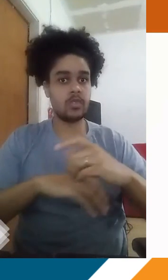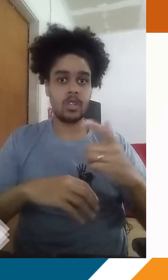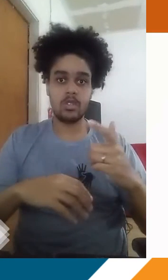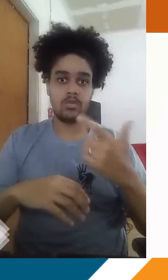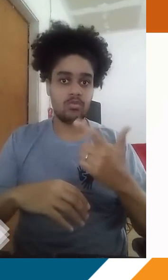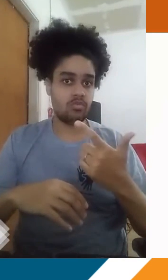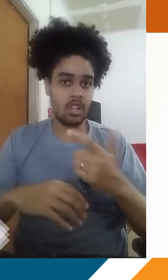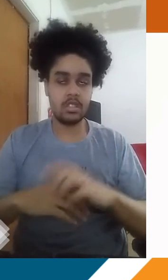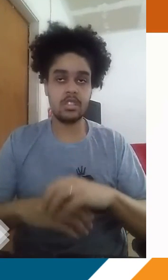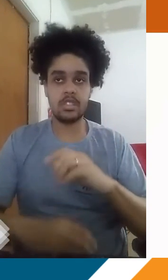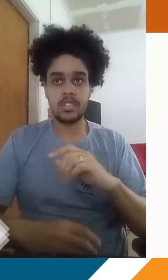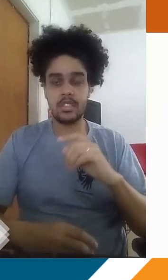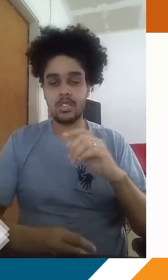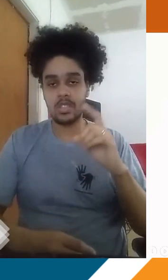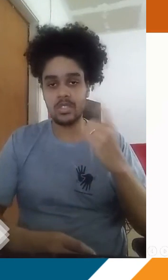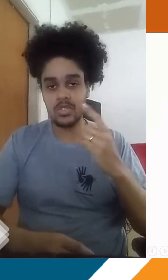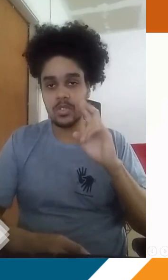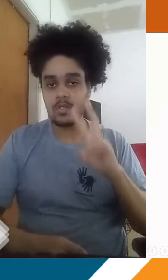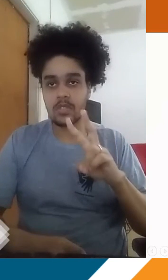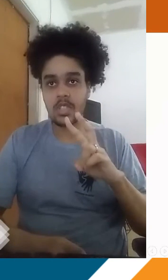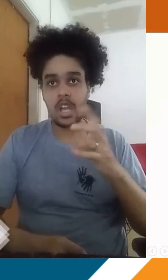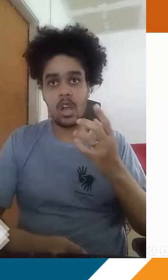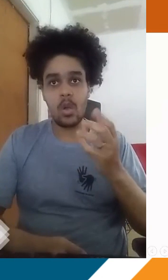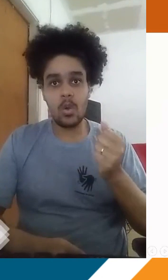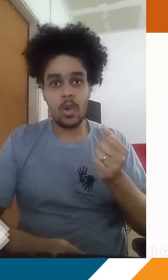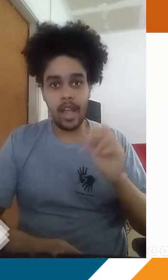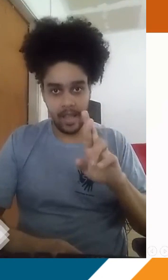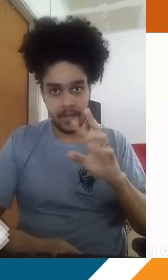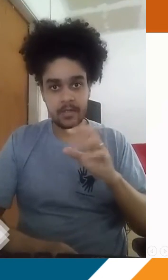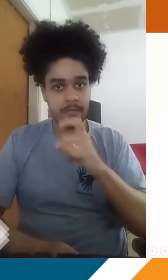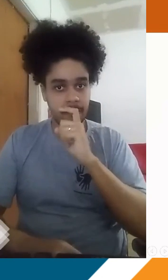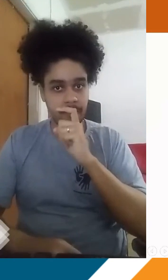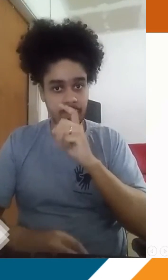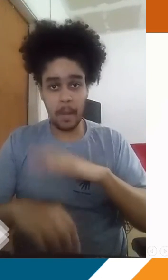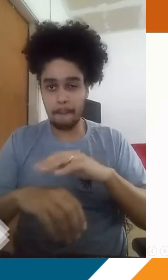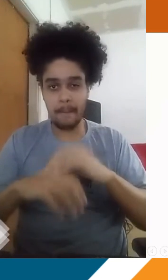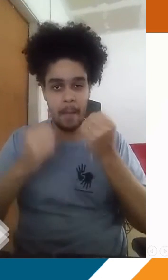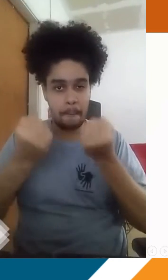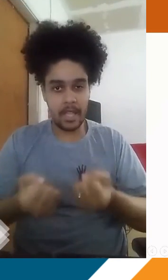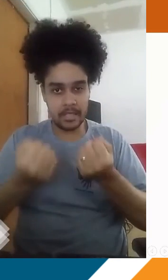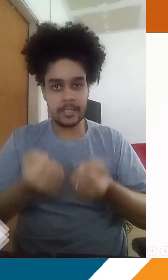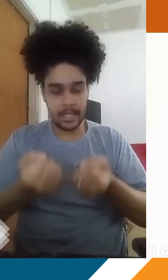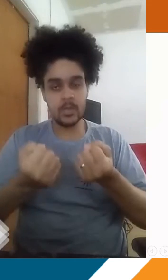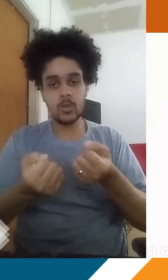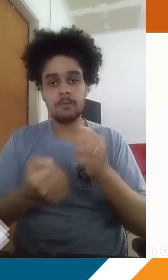suprir essa falta. À medida que o ar quente sobe, o ar frio, que é mais pesado, ele é mais